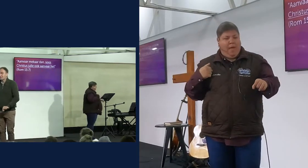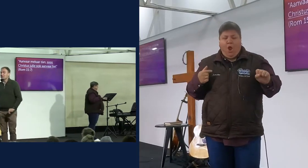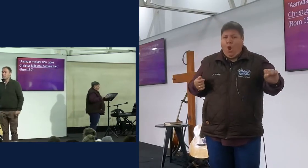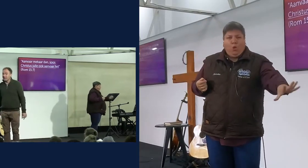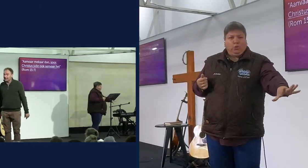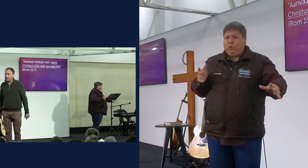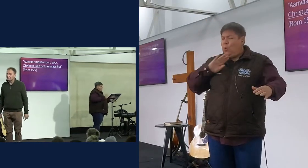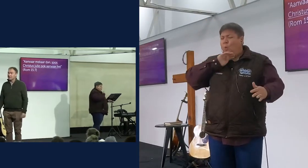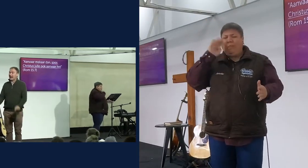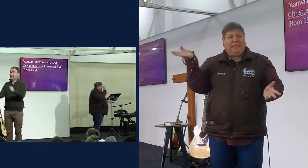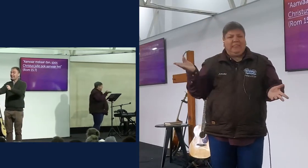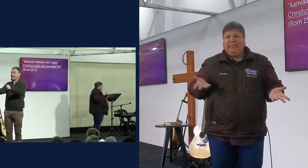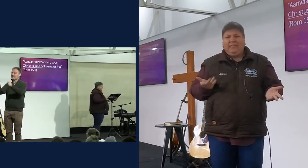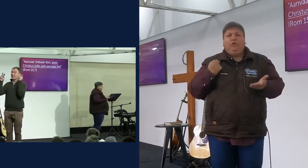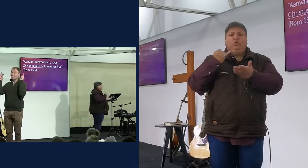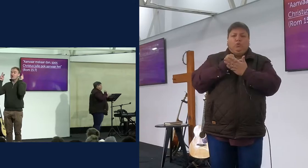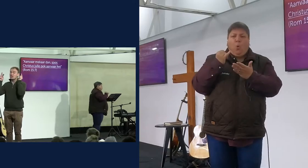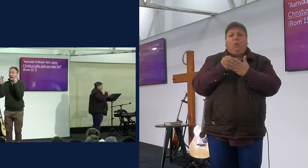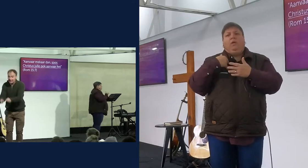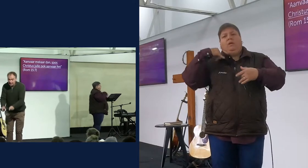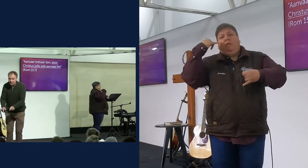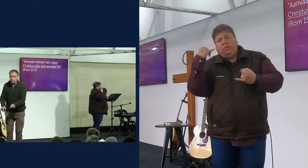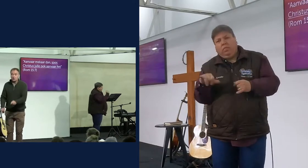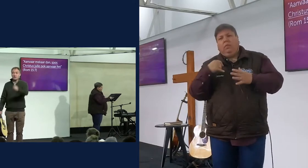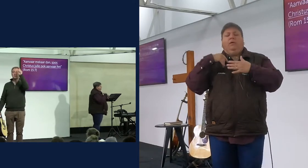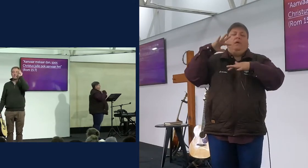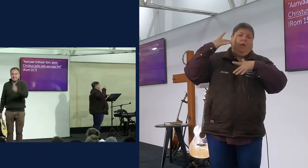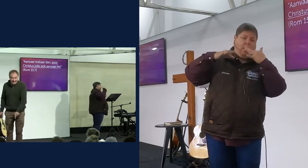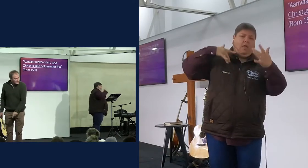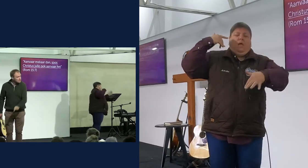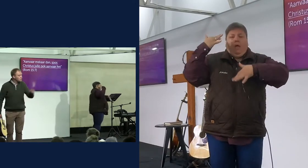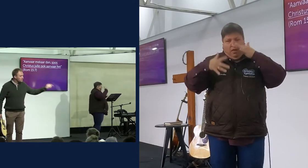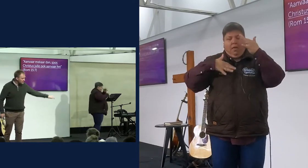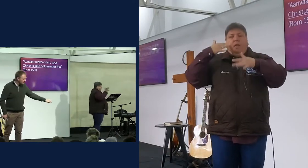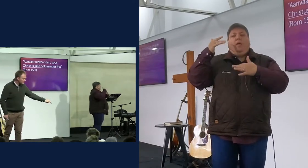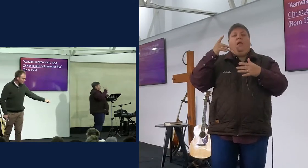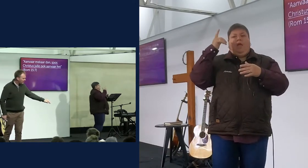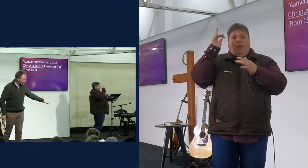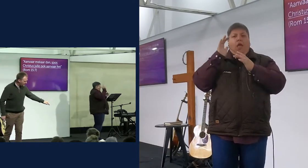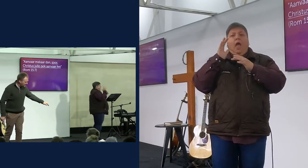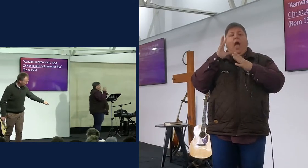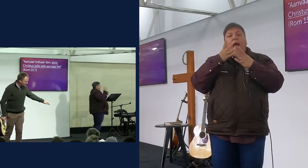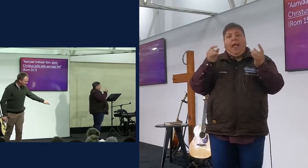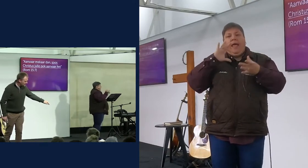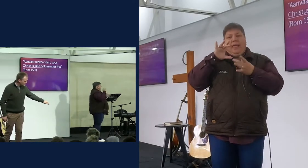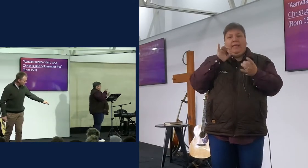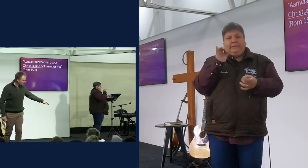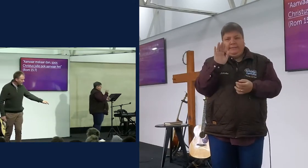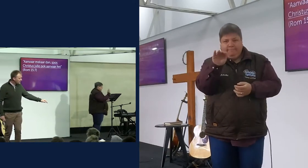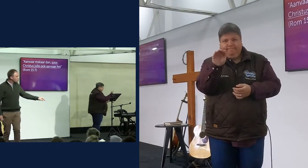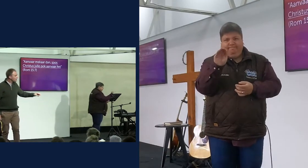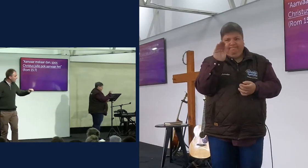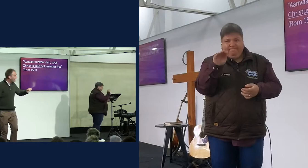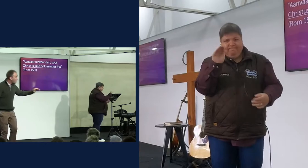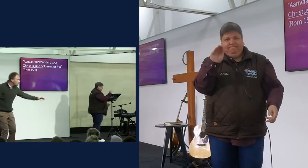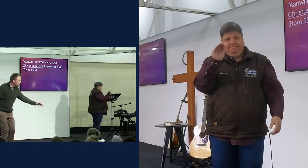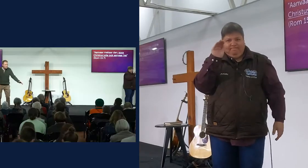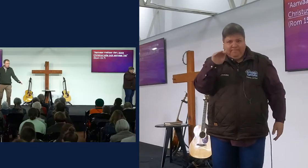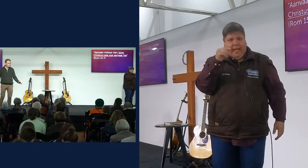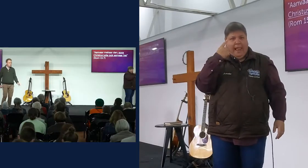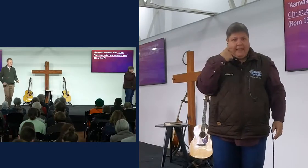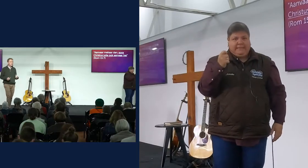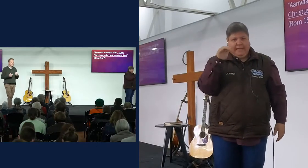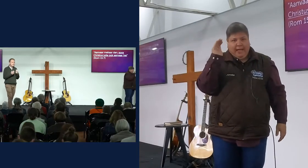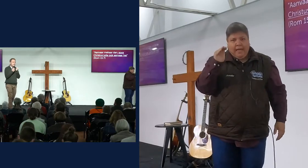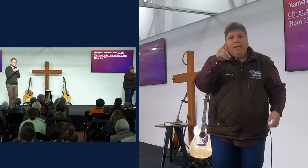leven is, moet jy weet, die heilige geest gaan in jou karring, tot jy besluit neem, om oorwinning te kry, amen, amen, so hy gaan jou nie